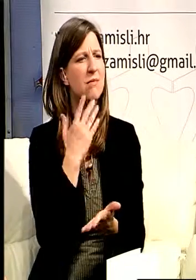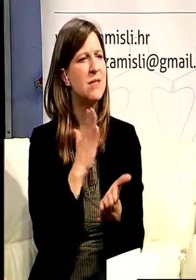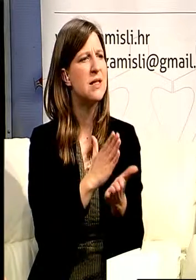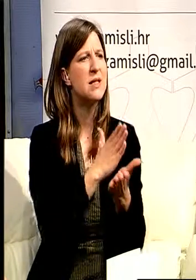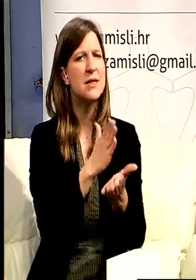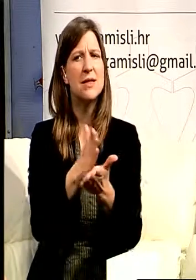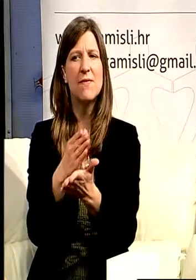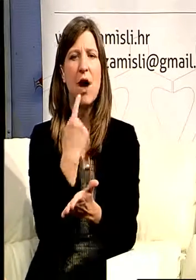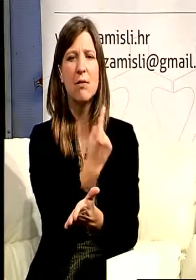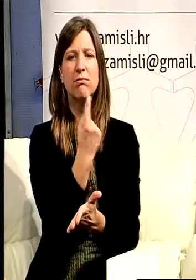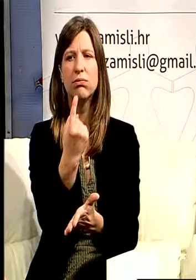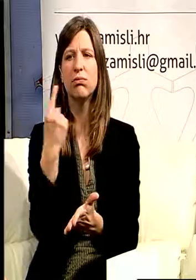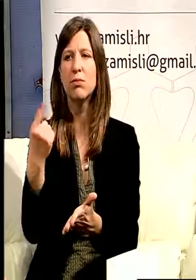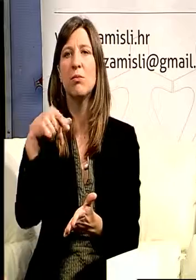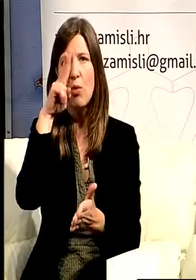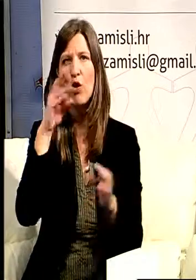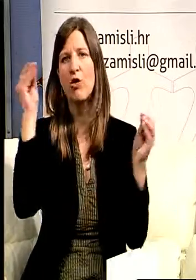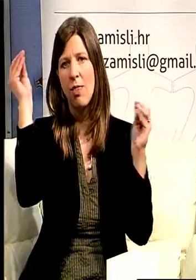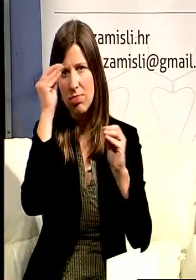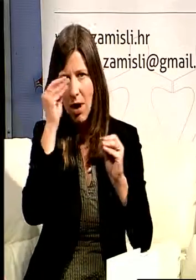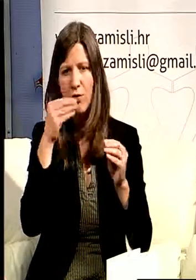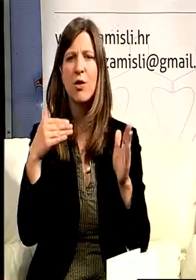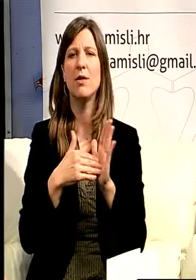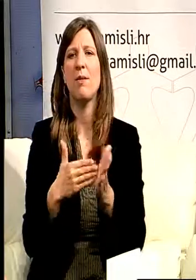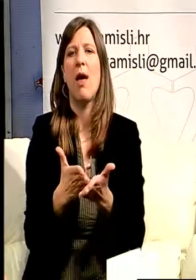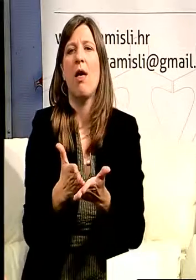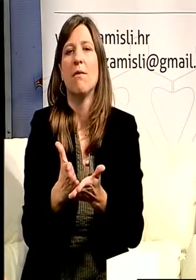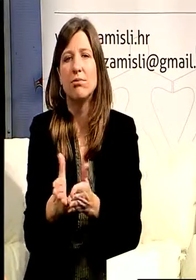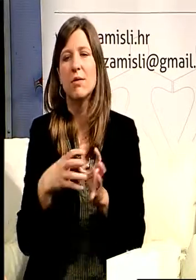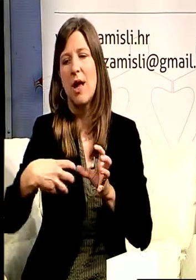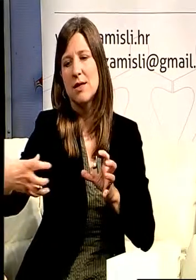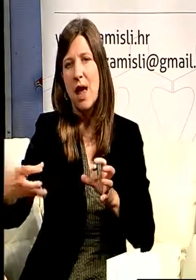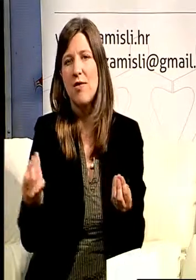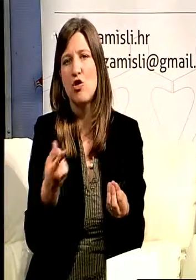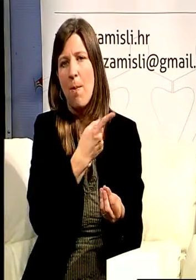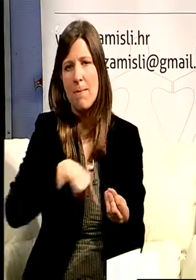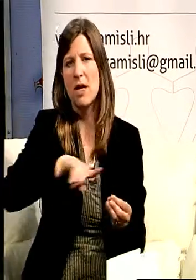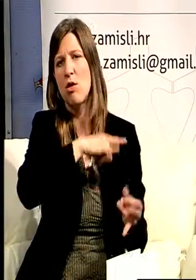način i da treba samo nastaviti putem koji smo odredili do sad.